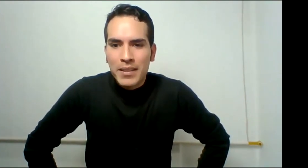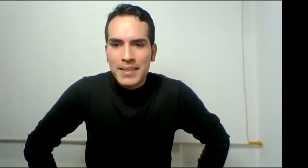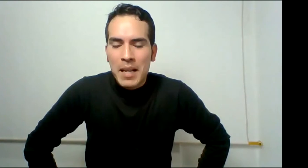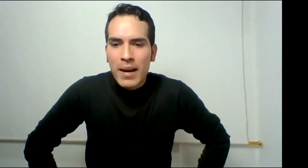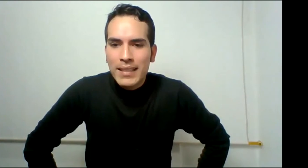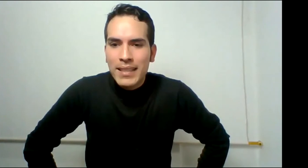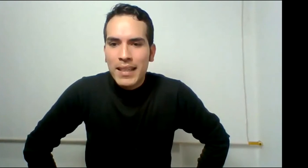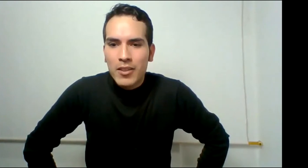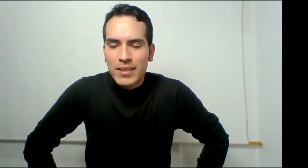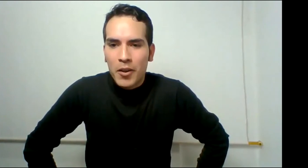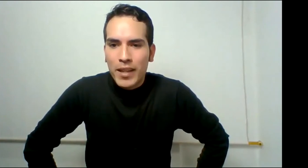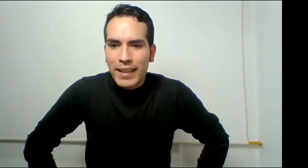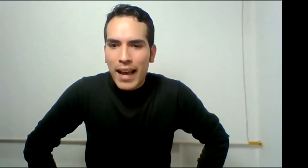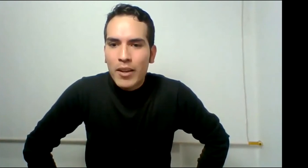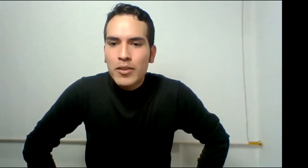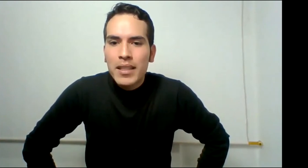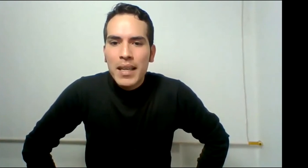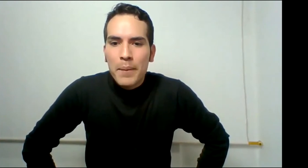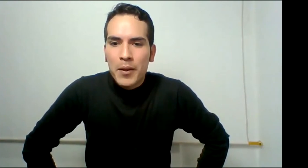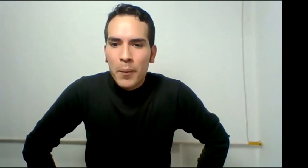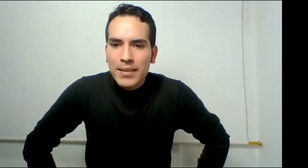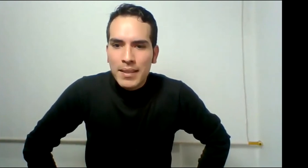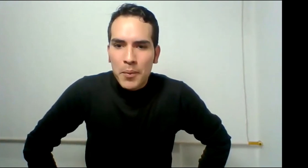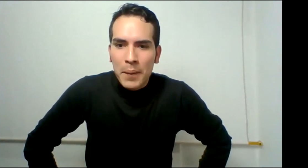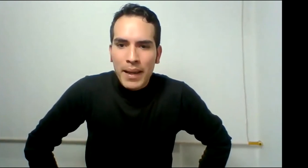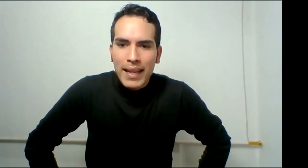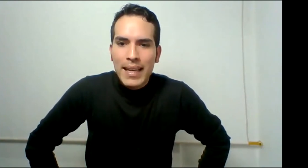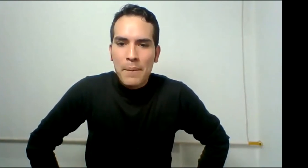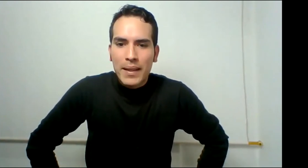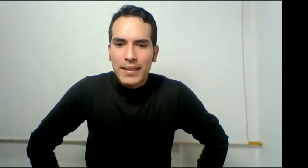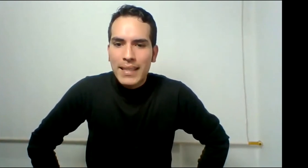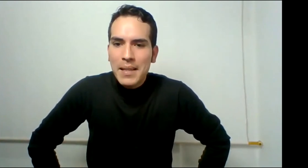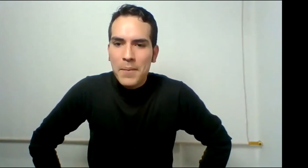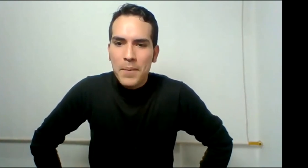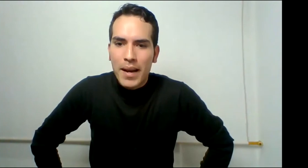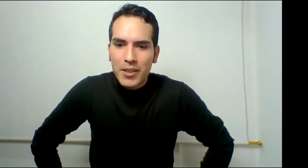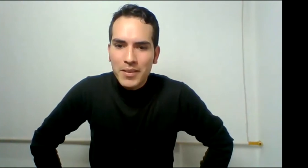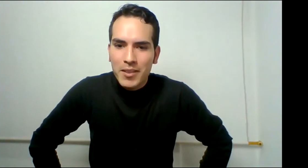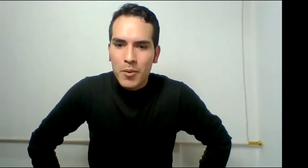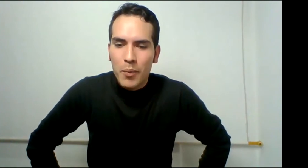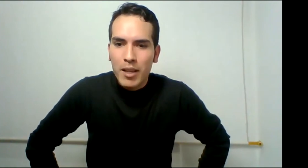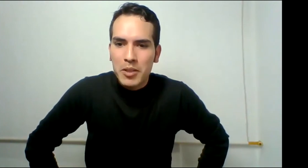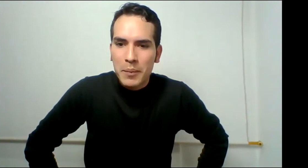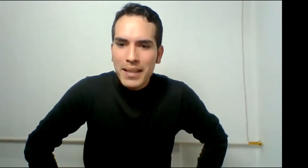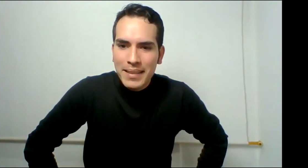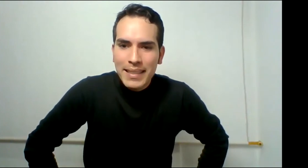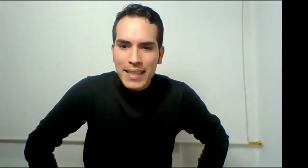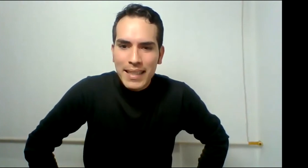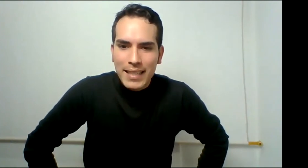Universidad del Valle, los que están conectados. Mi nombre es el que pueden ver en pantalla, Mario, como lo pueden observar. Allí en